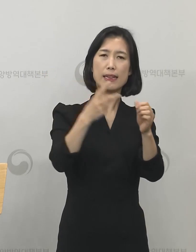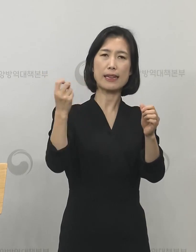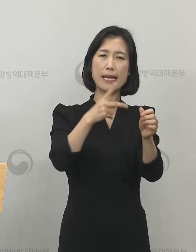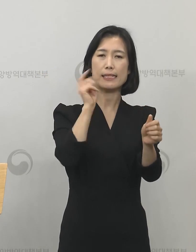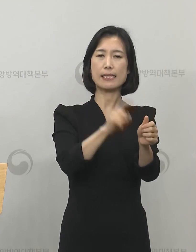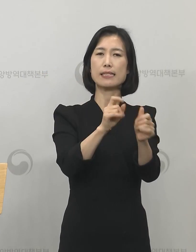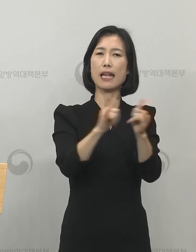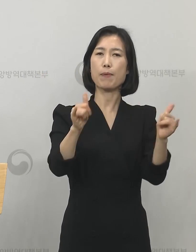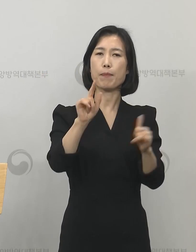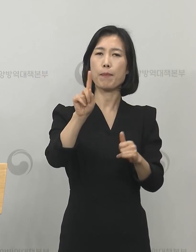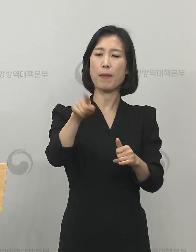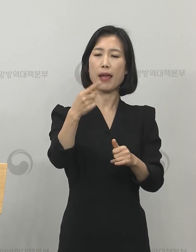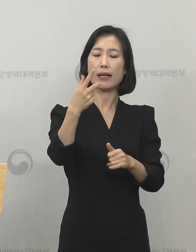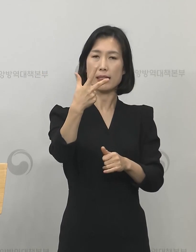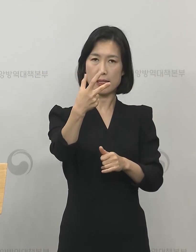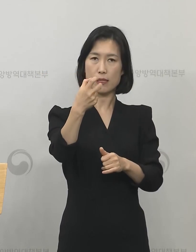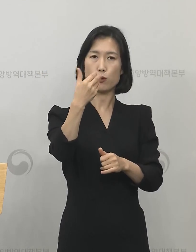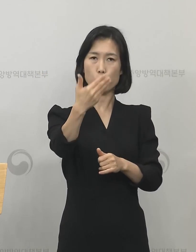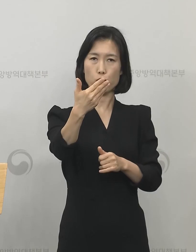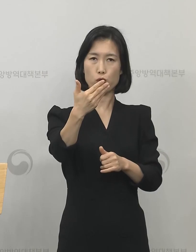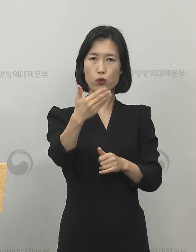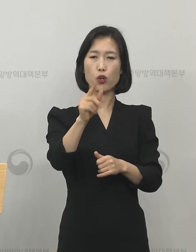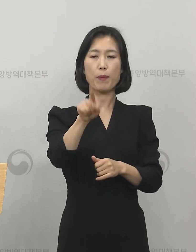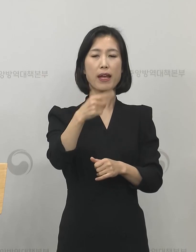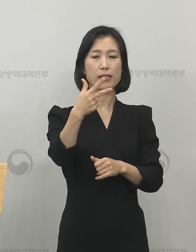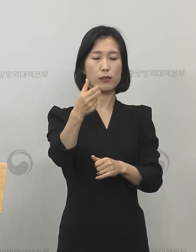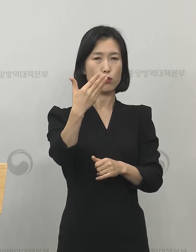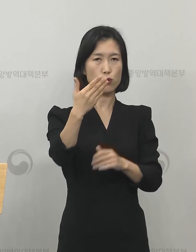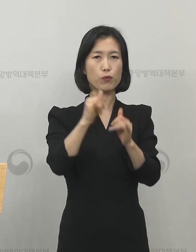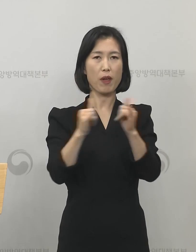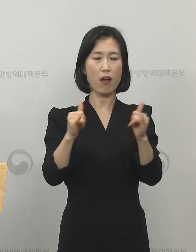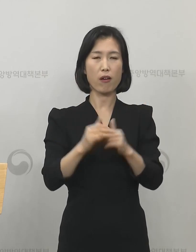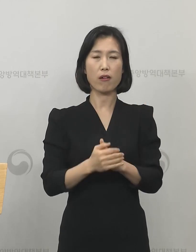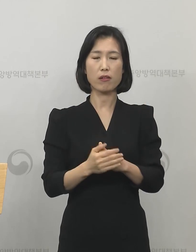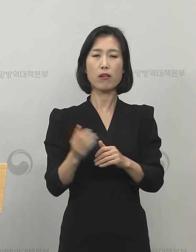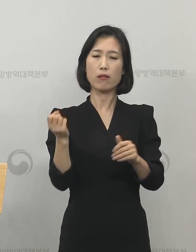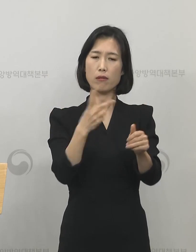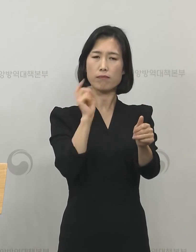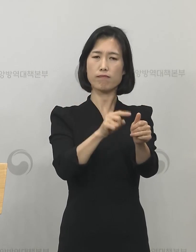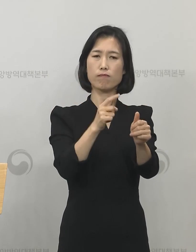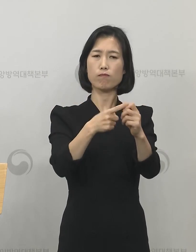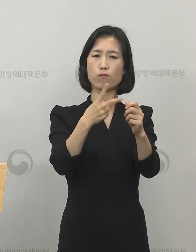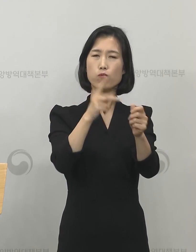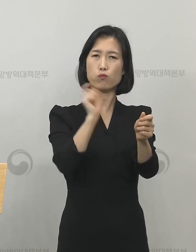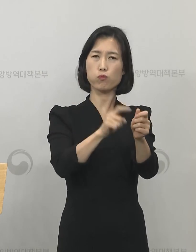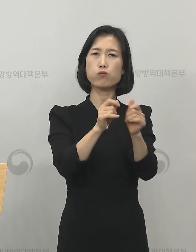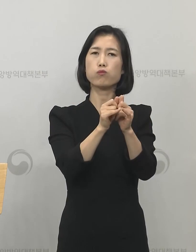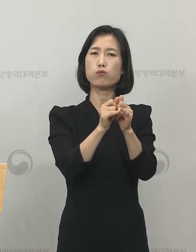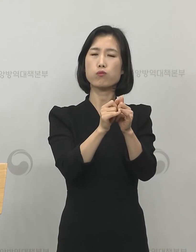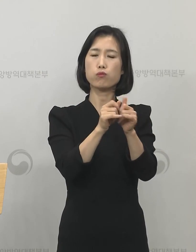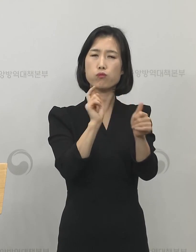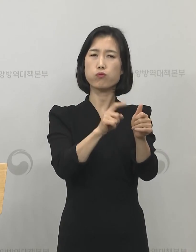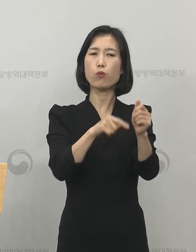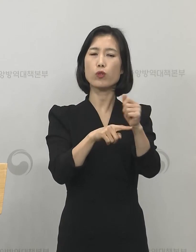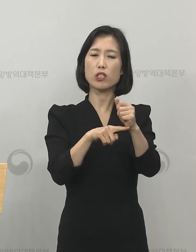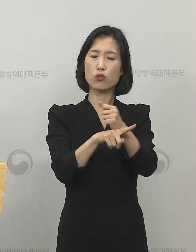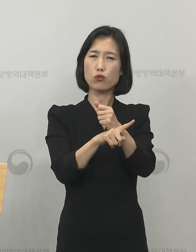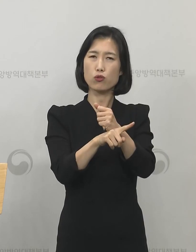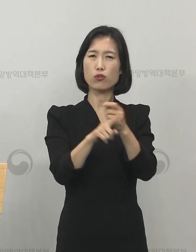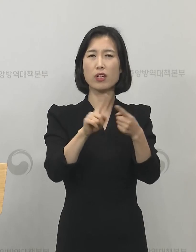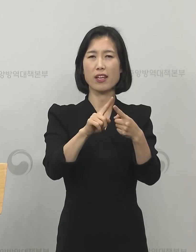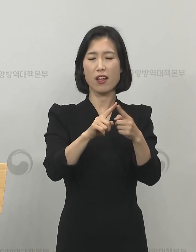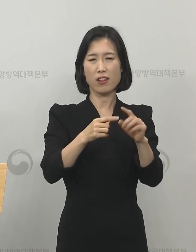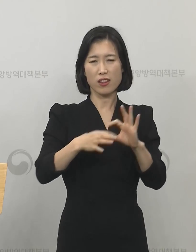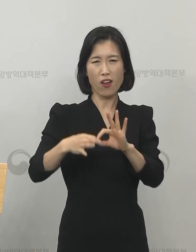179명입니다. 그리고 재양성으로 확인된 거에 대한 원인에 대해서는 현재